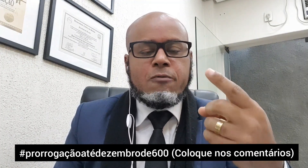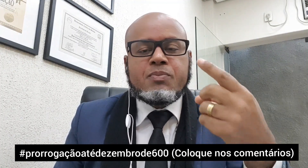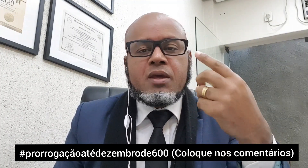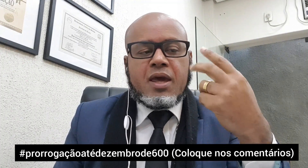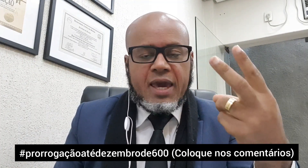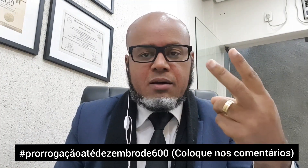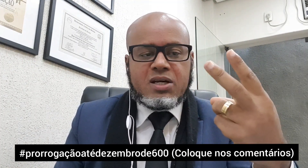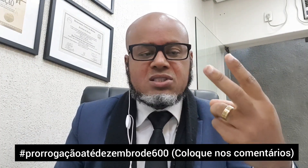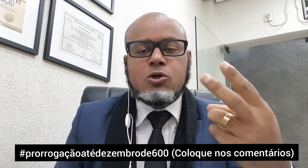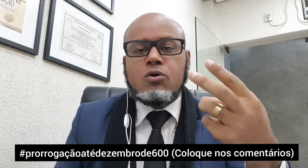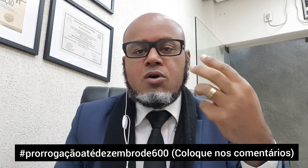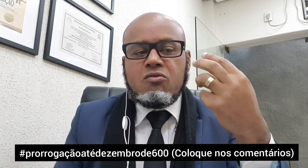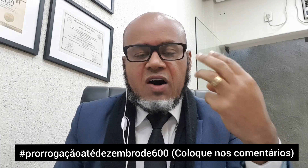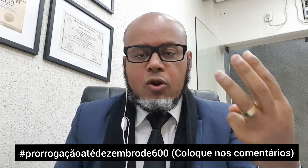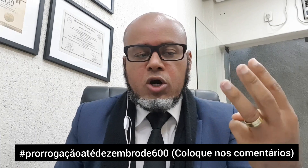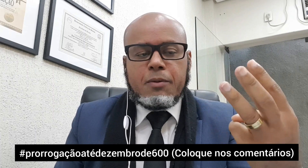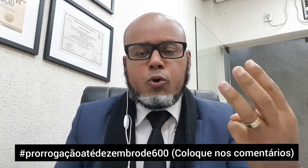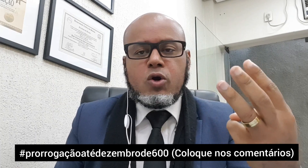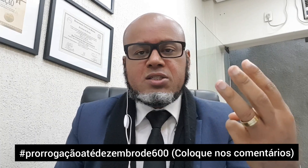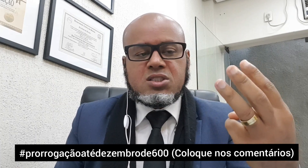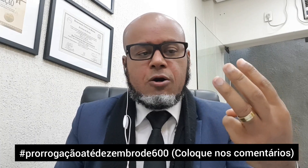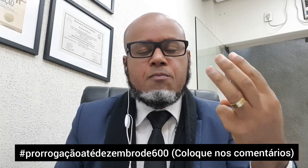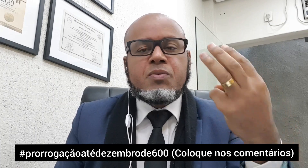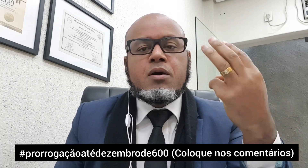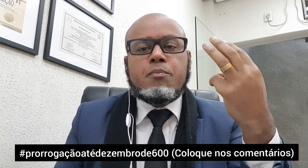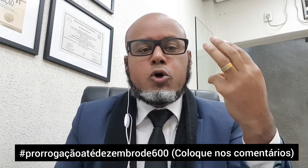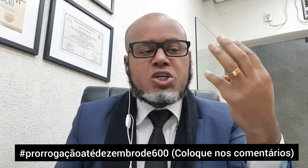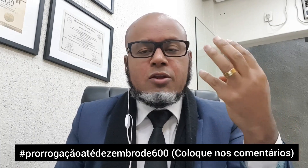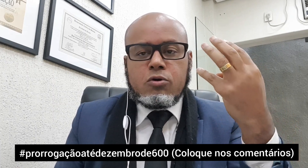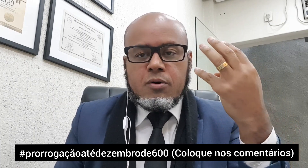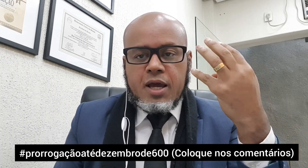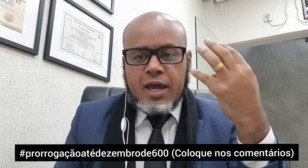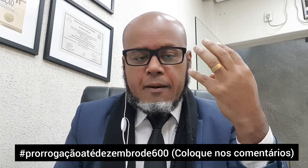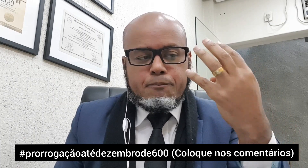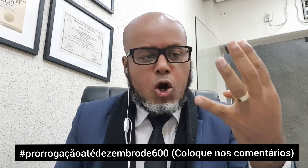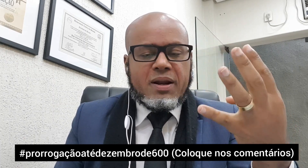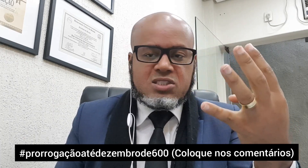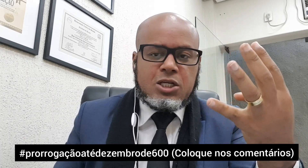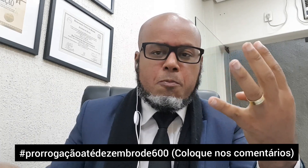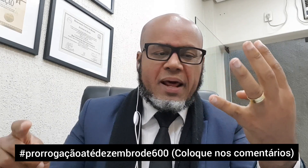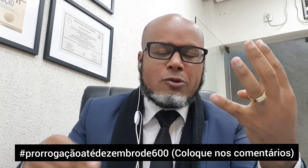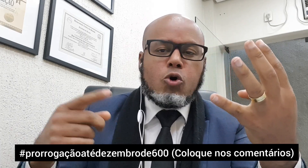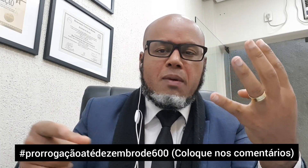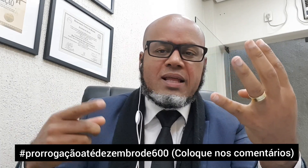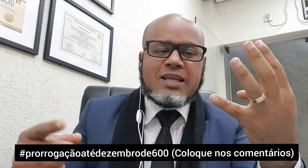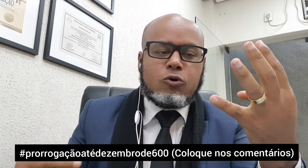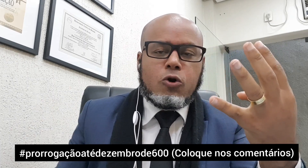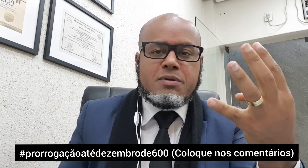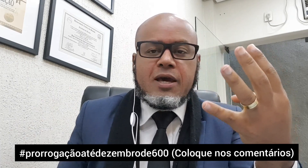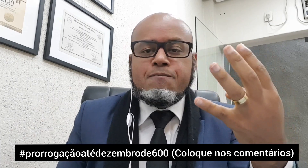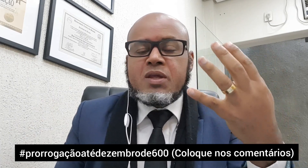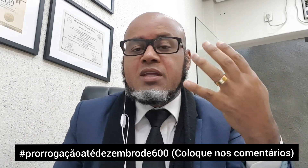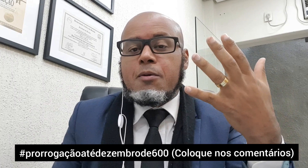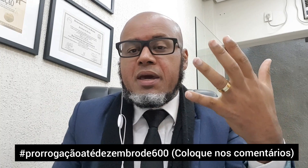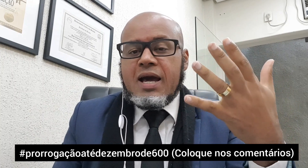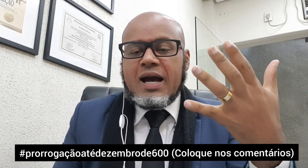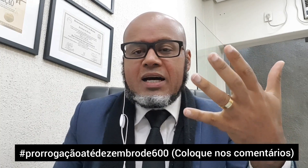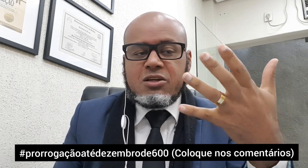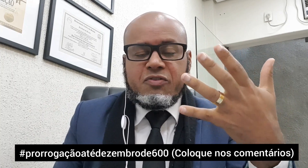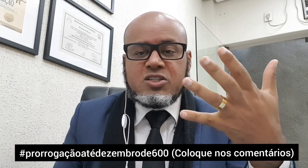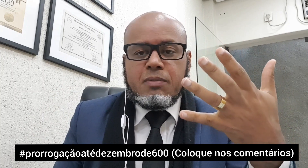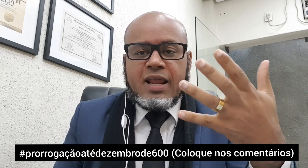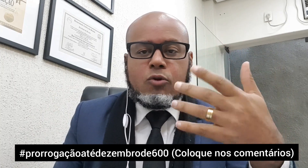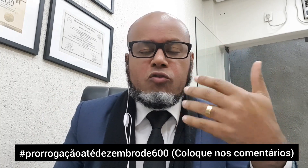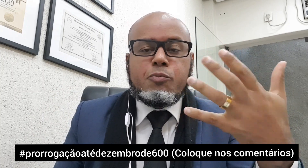prorrogação, Renda Brasil, Valor da Prorrogação, Projeto Pro Brasil para a Retomada da Economia, e também